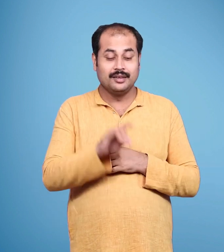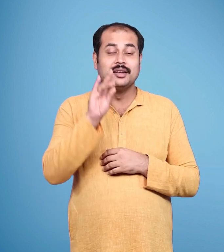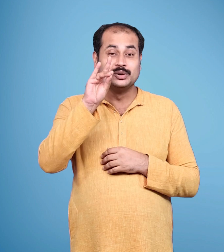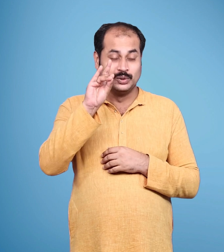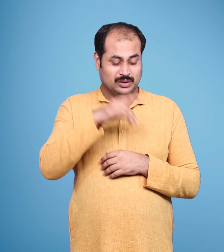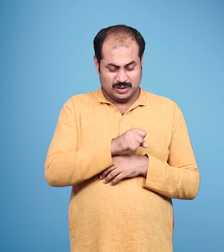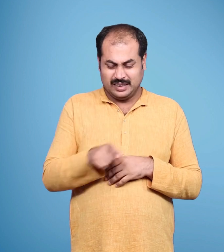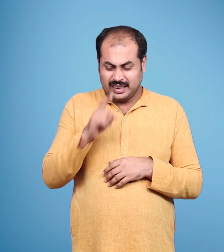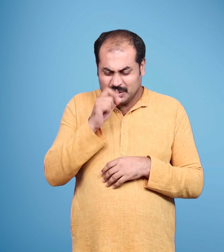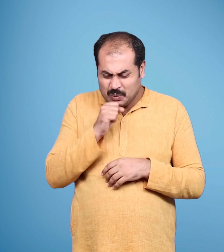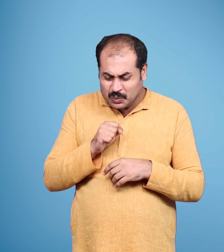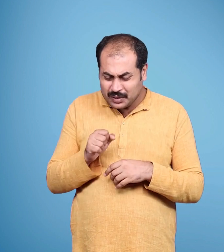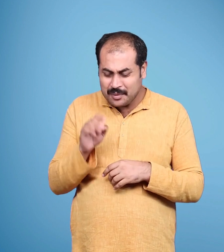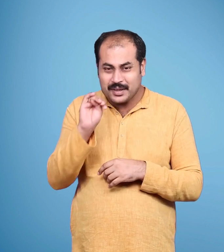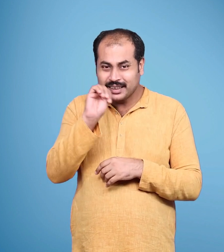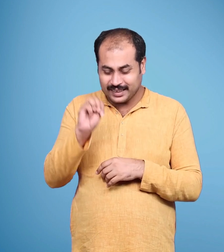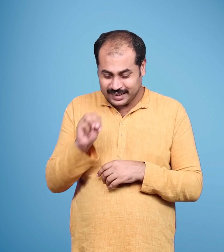शत्रुग्न उसे जान से मार देने पर उद्यत थे